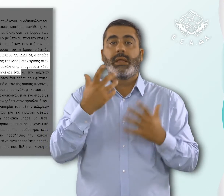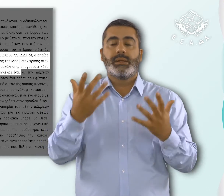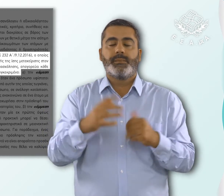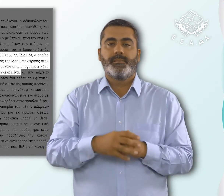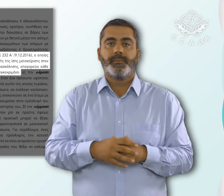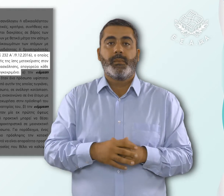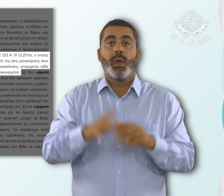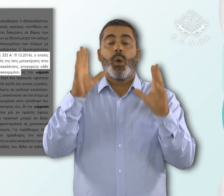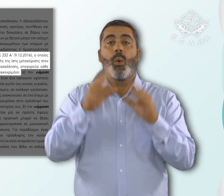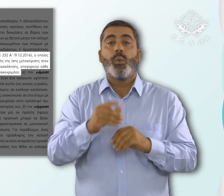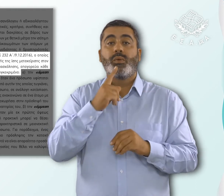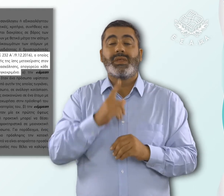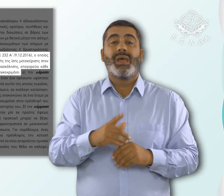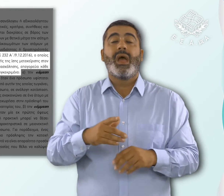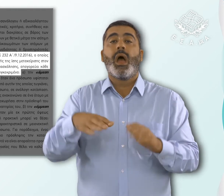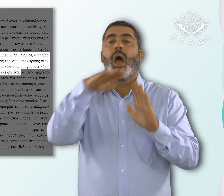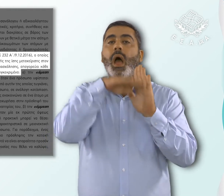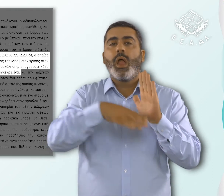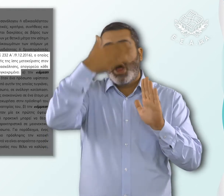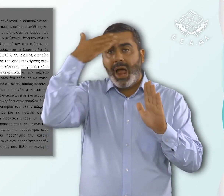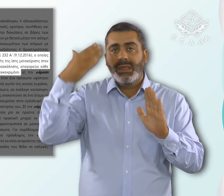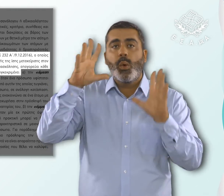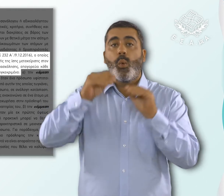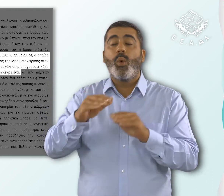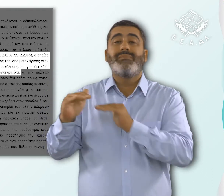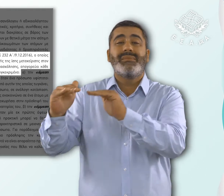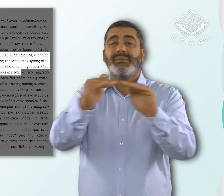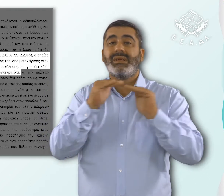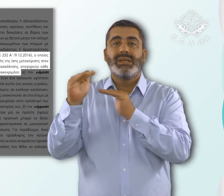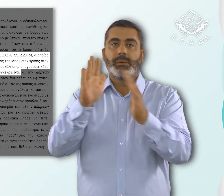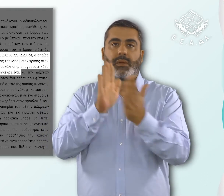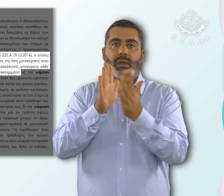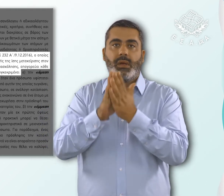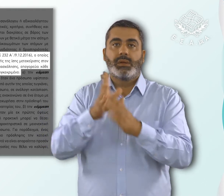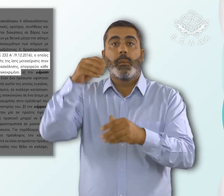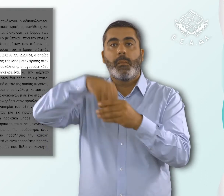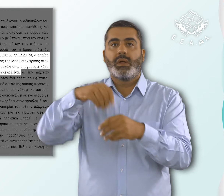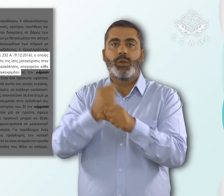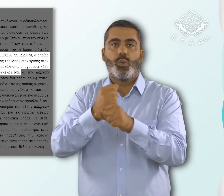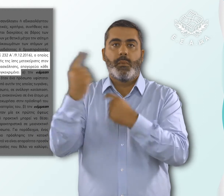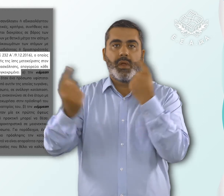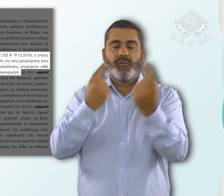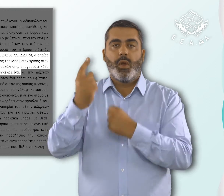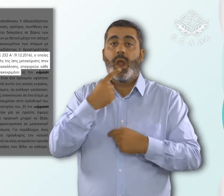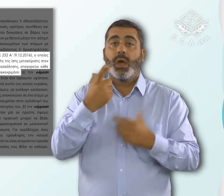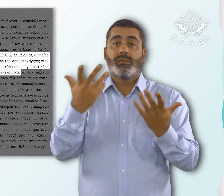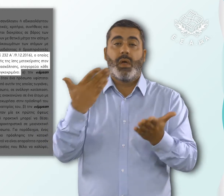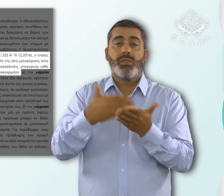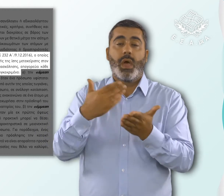στην εφαρμογή της αρχής της ίσης μεταχείρισης στον τομέα της εργασίας και της απασχόλησης, απαγορεύει κάθε μορφή διάκρισης